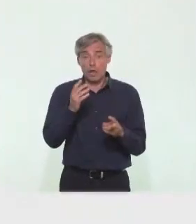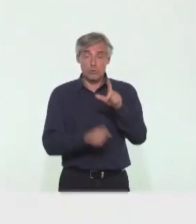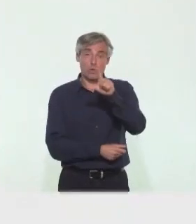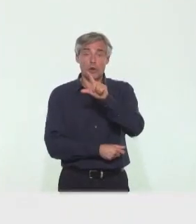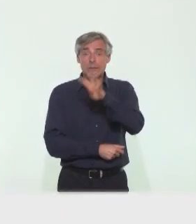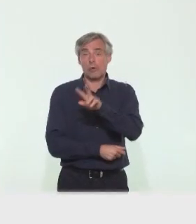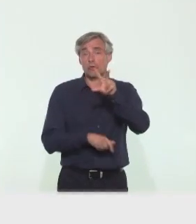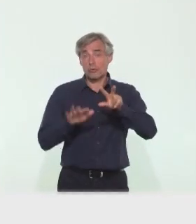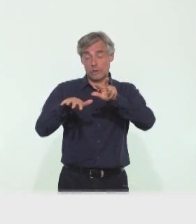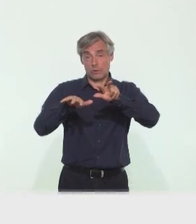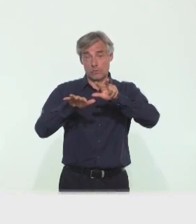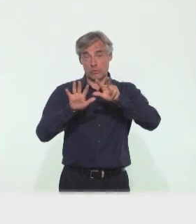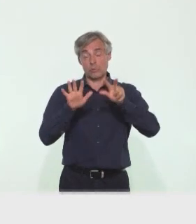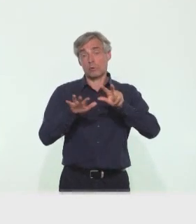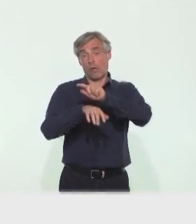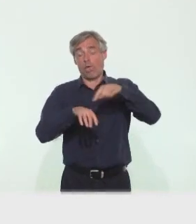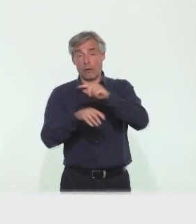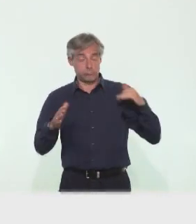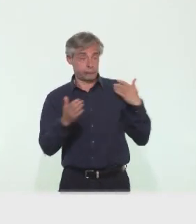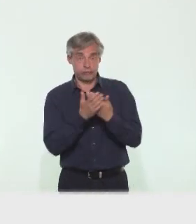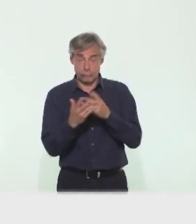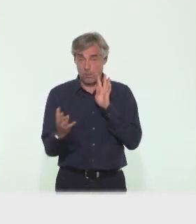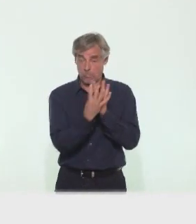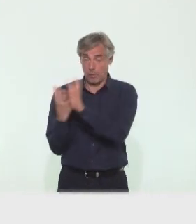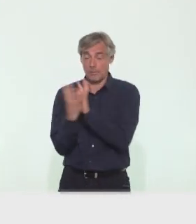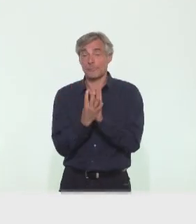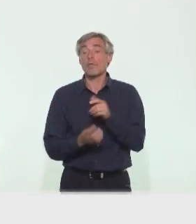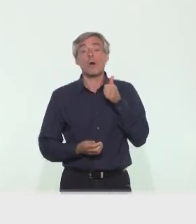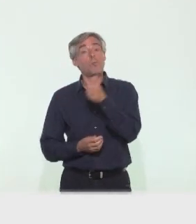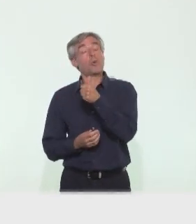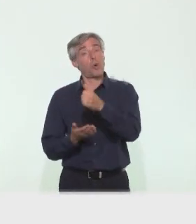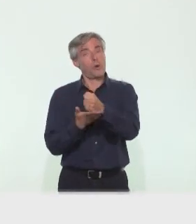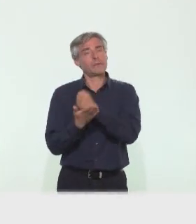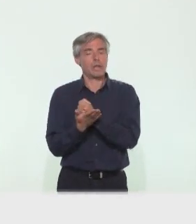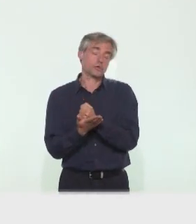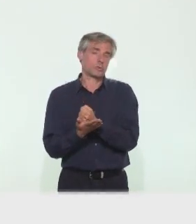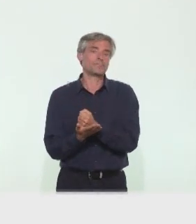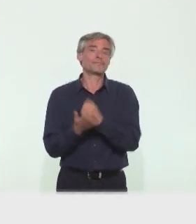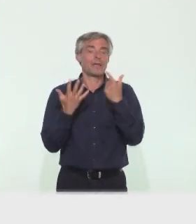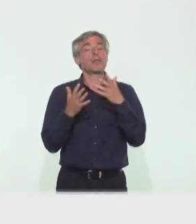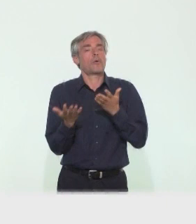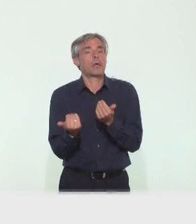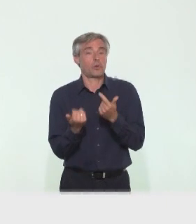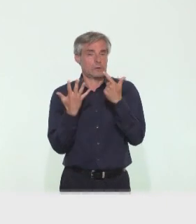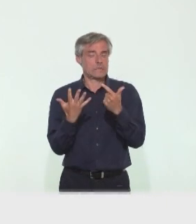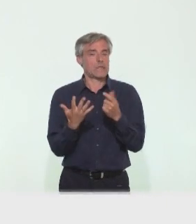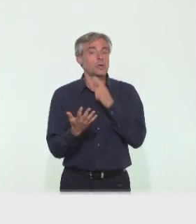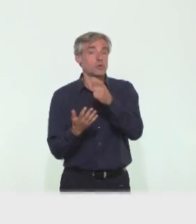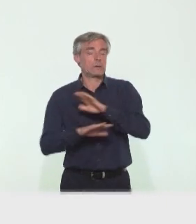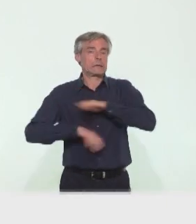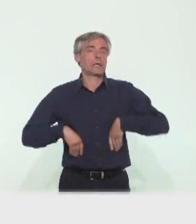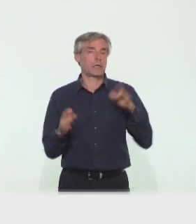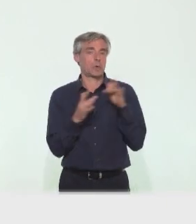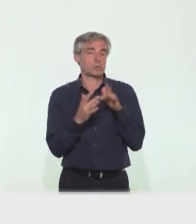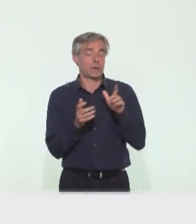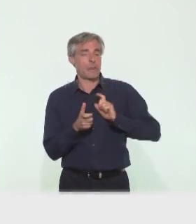48 heures avant l'apparition des symptômes, le test pour eux devra avoir lieu 7 jours après le dernier contact avec